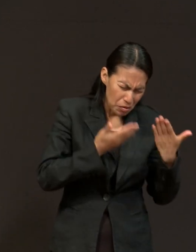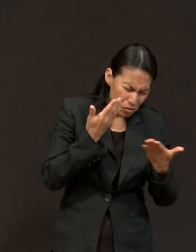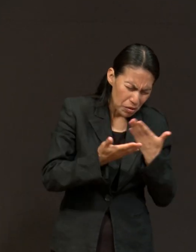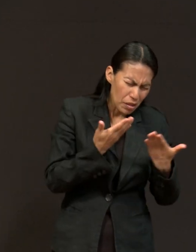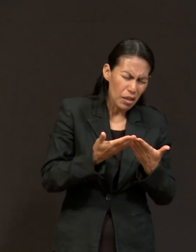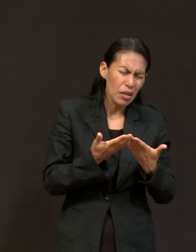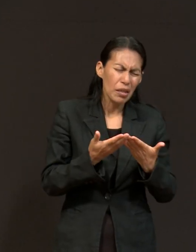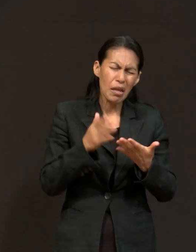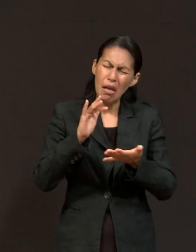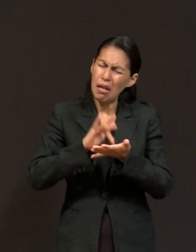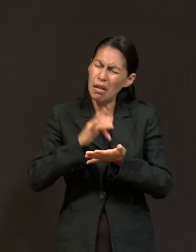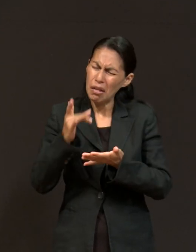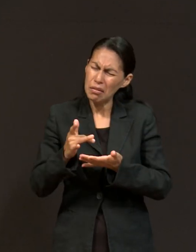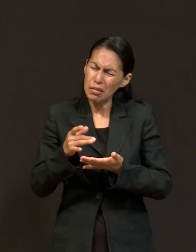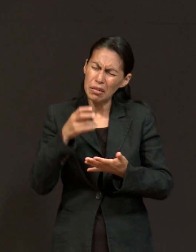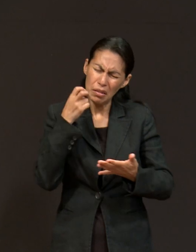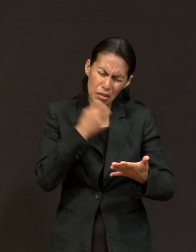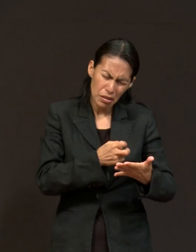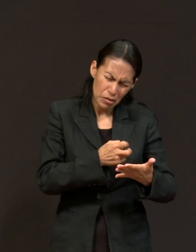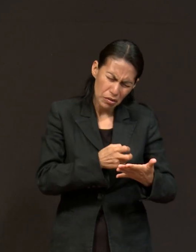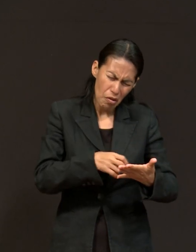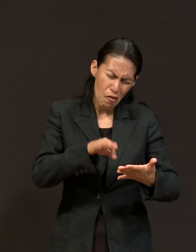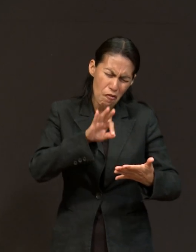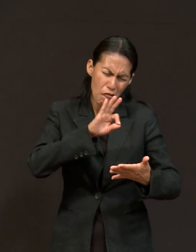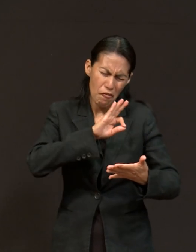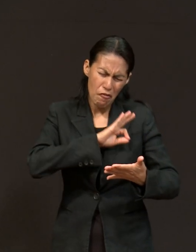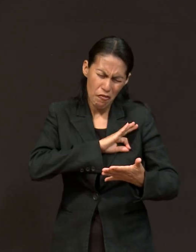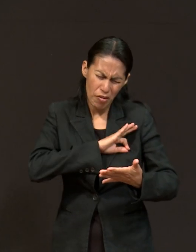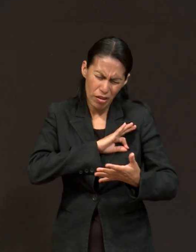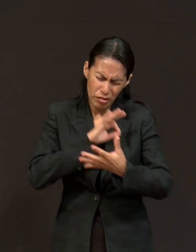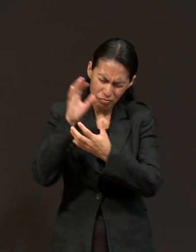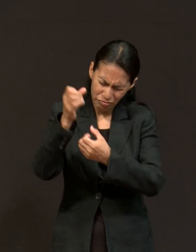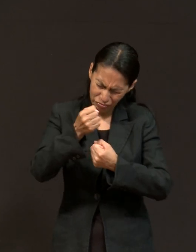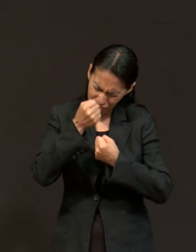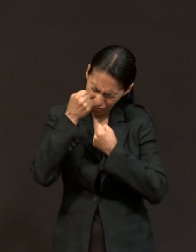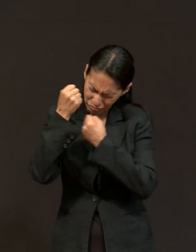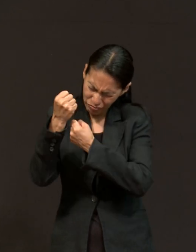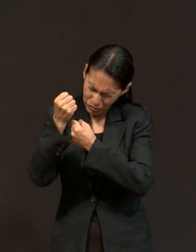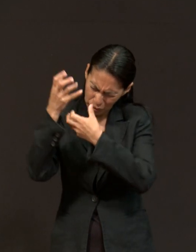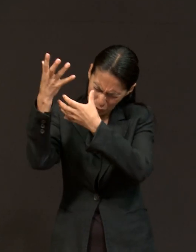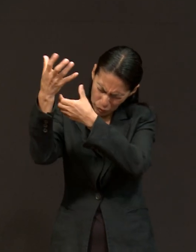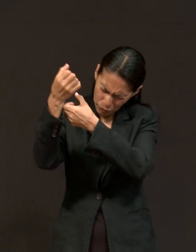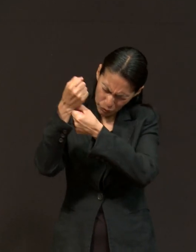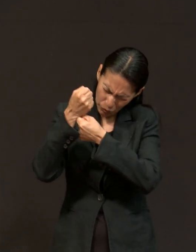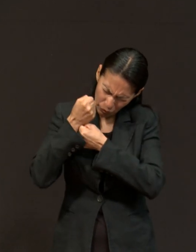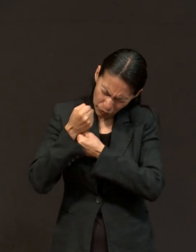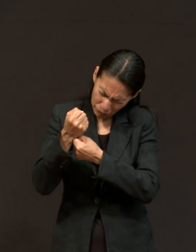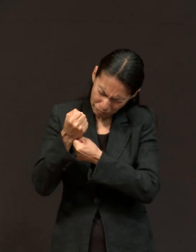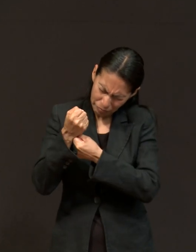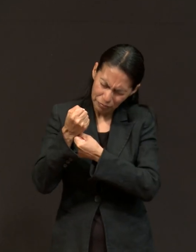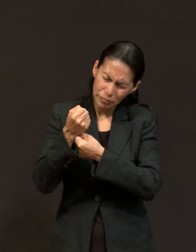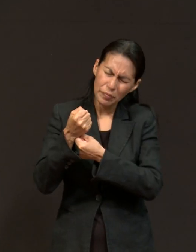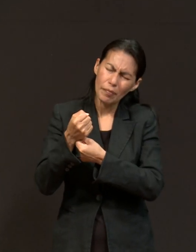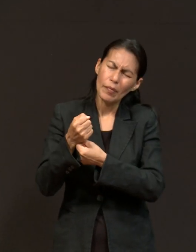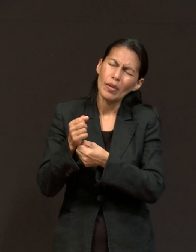nuestra fe pueda aferrarse a tu omnipotencia. Y por mera gracia, Señor,